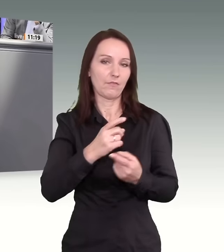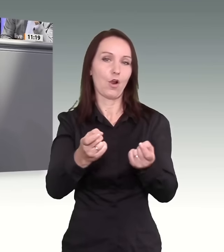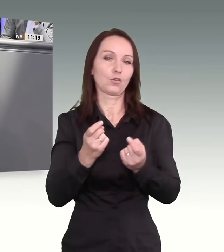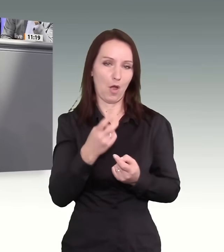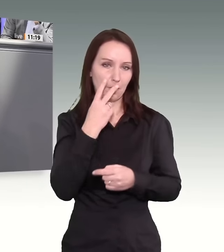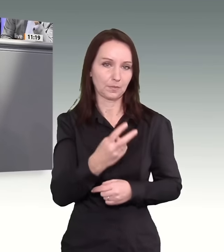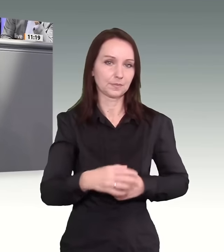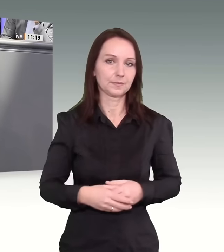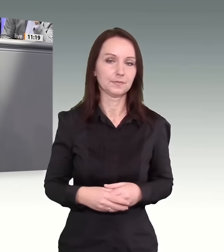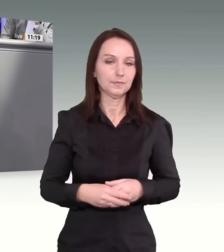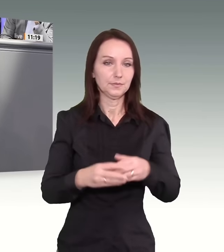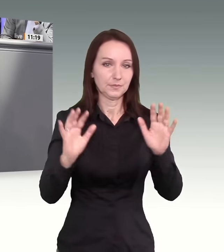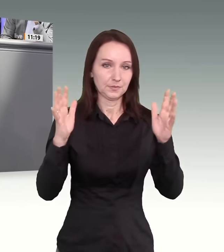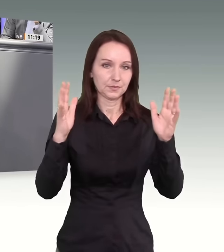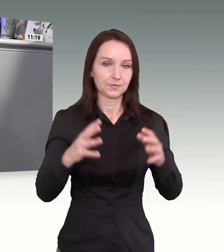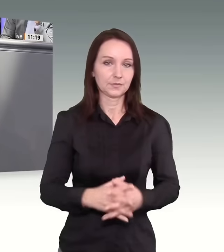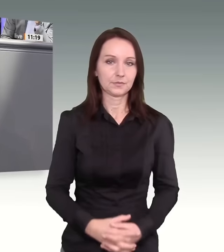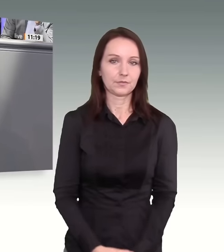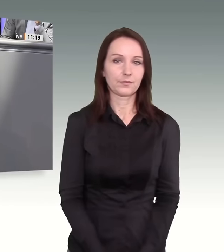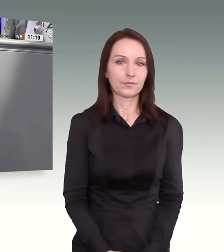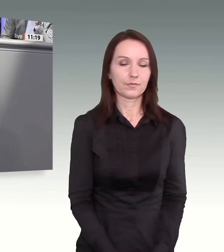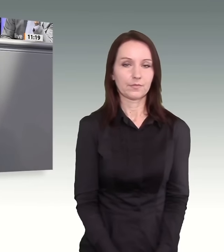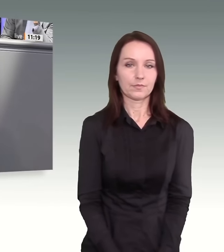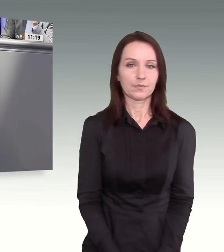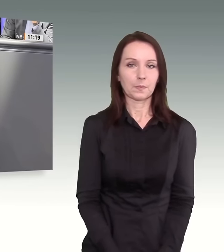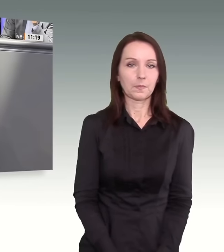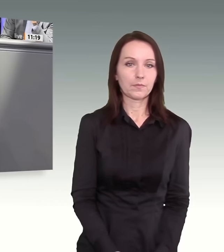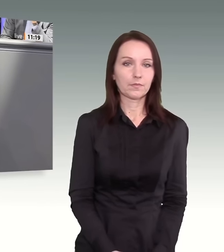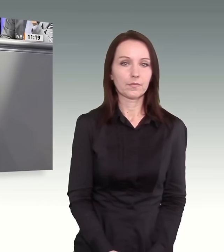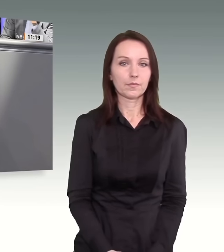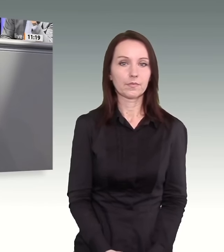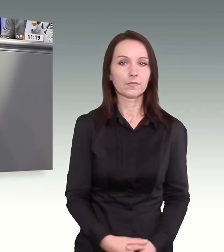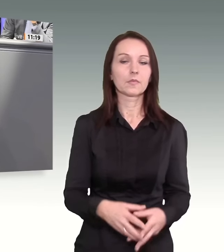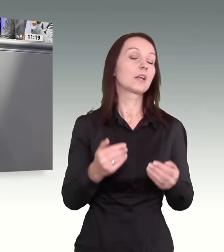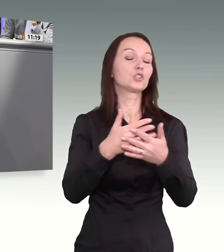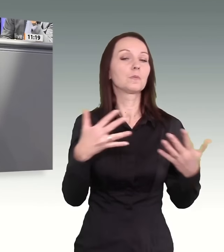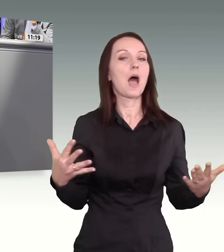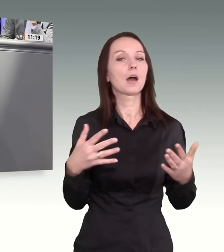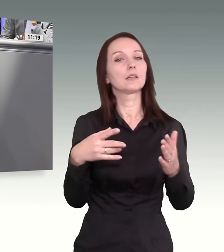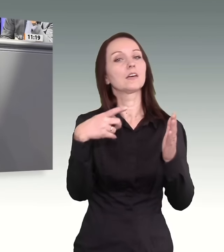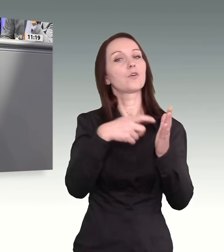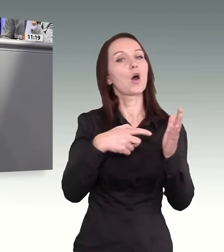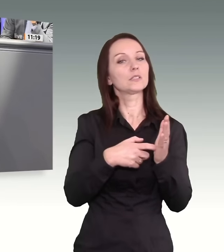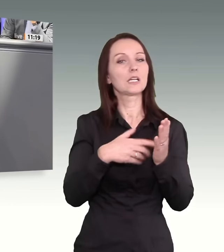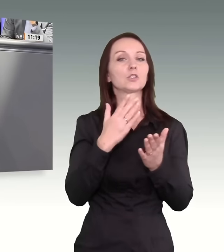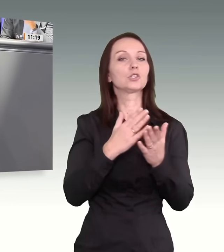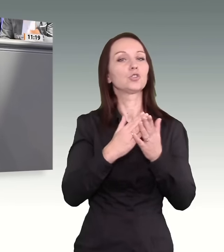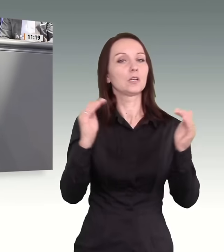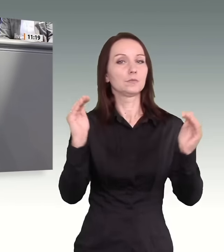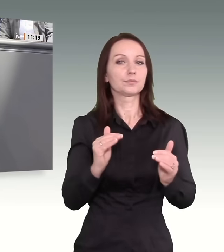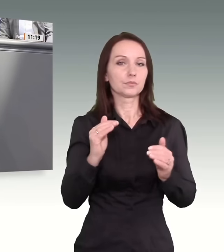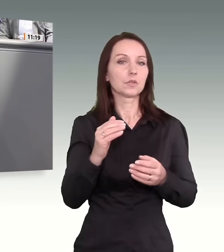Voraussetzungen bei den Sprachen abgesenkt, weil natürlich ist es auch möglich, während